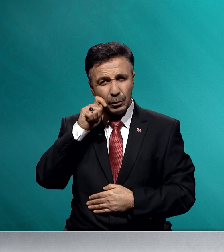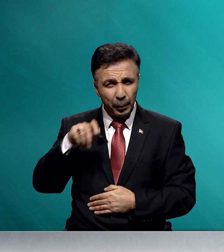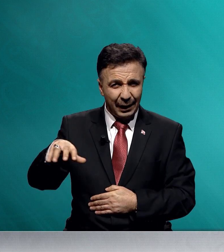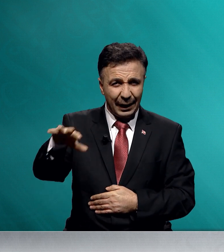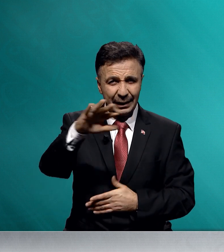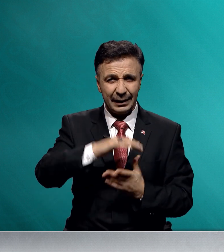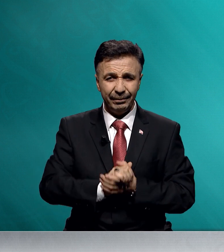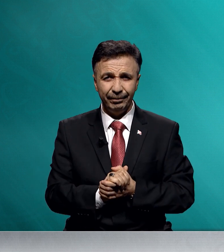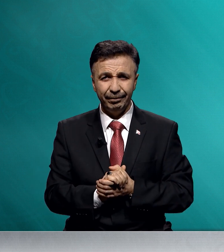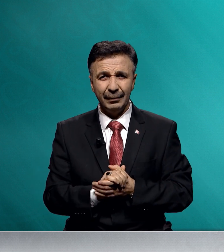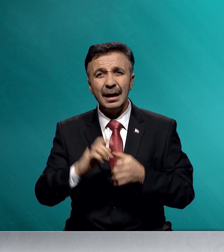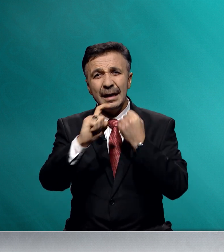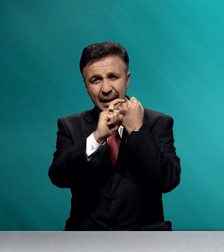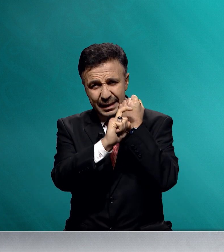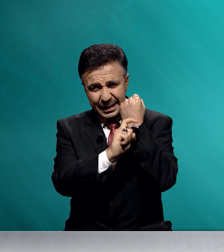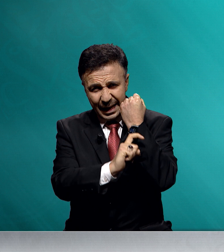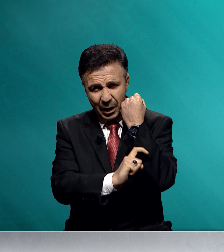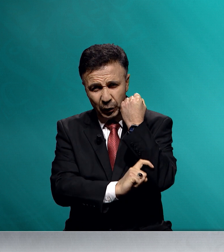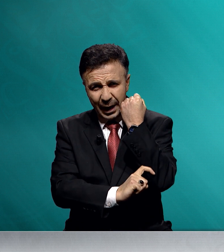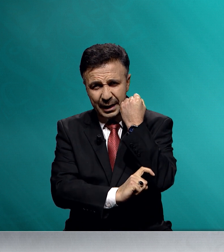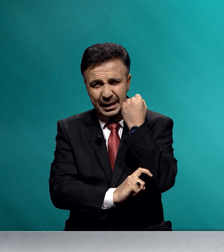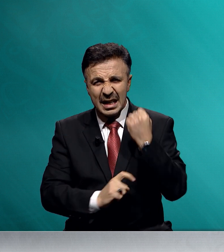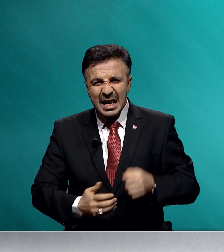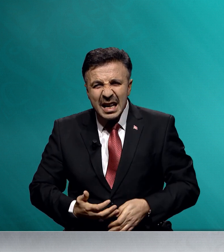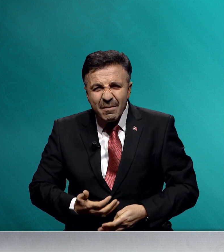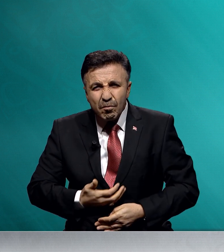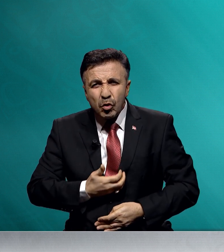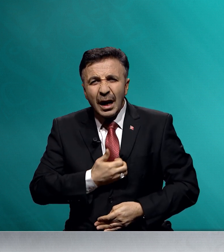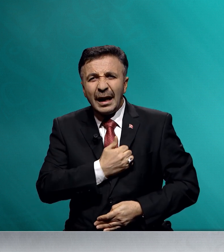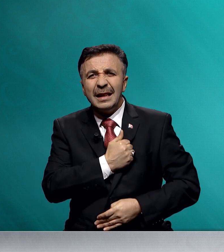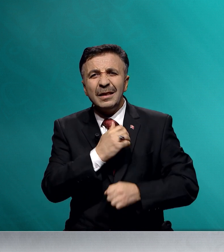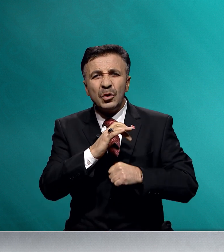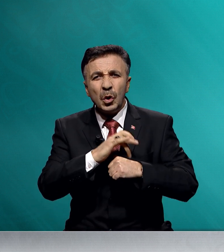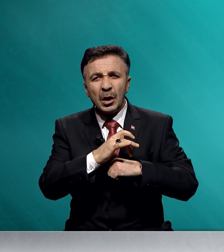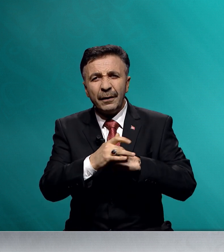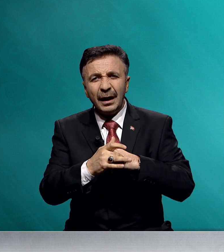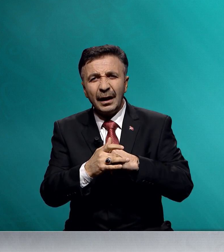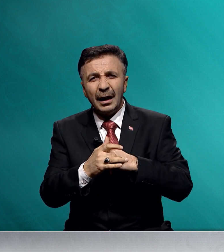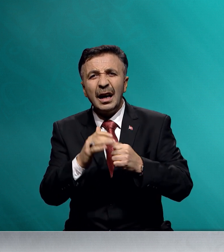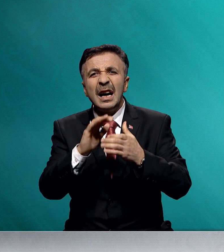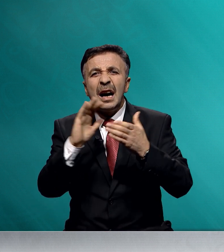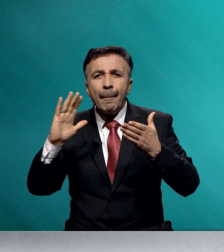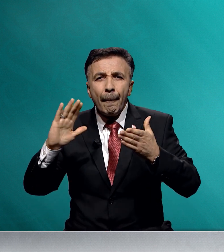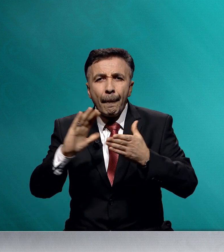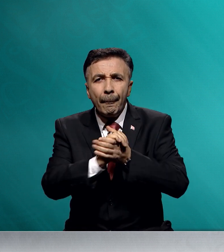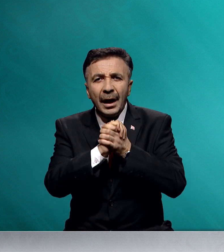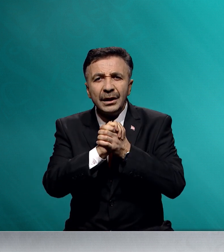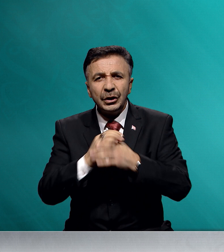müminler, terörden bunalan coğrafyalara barış